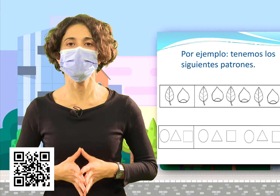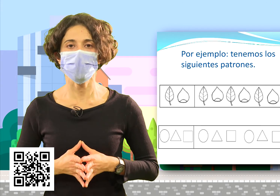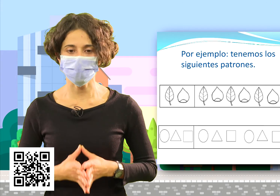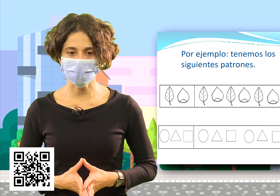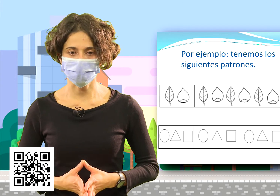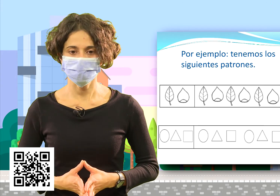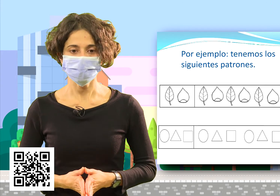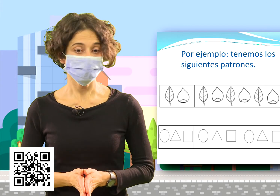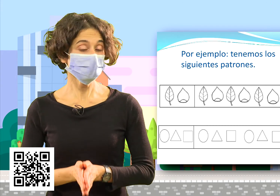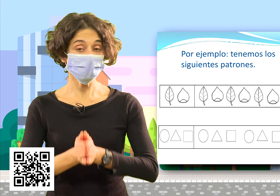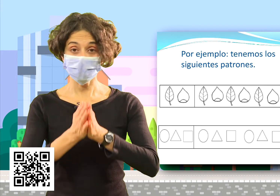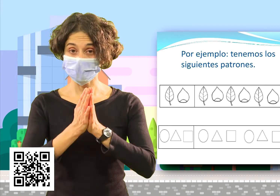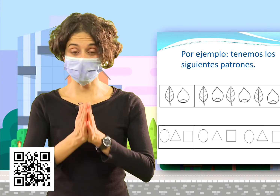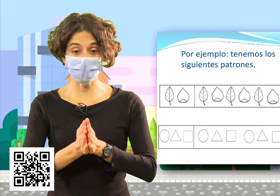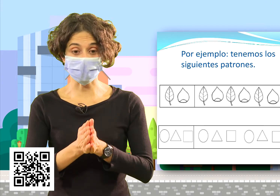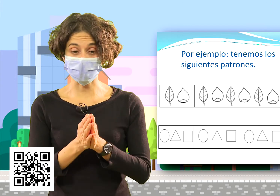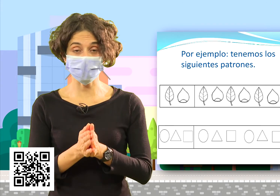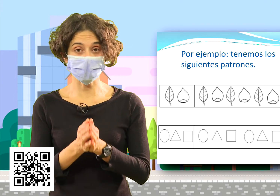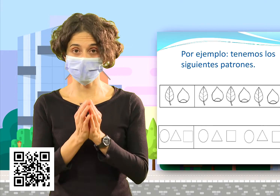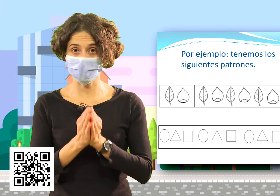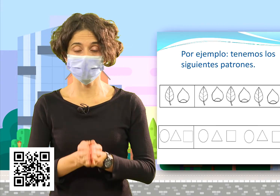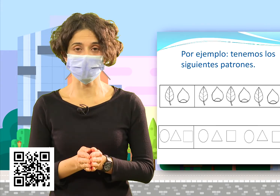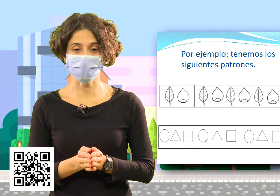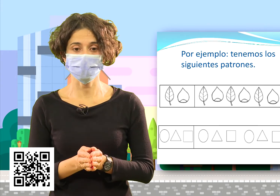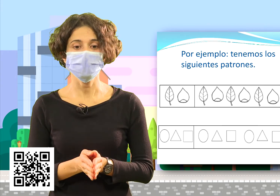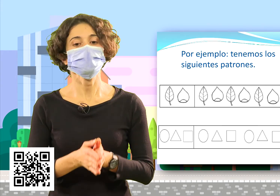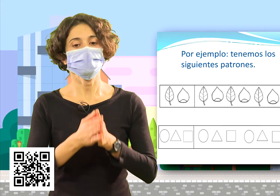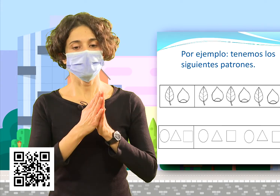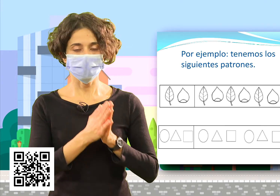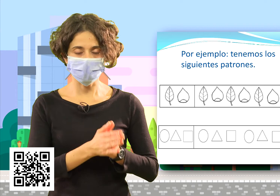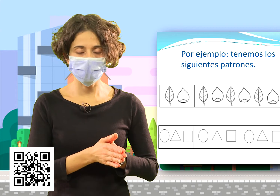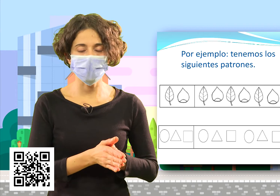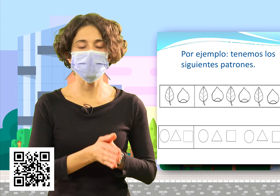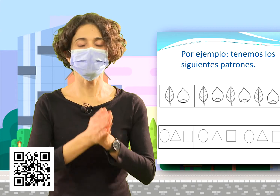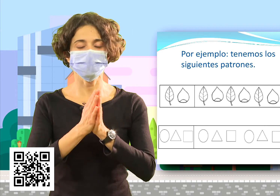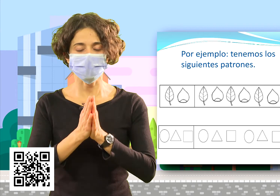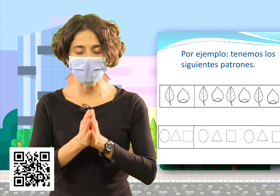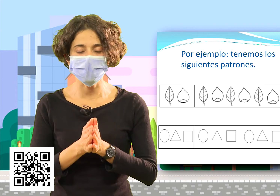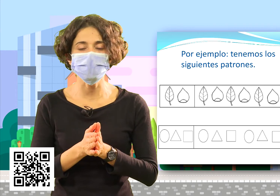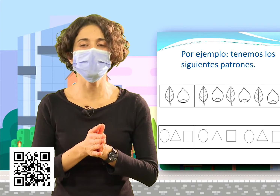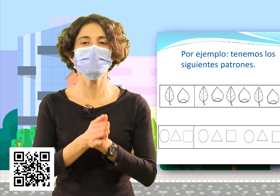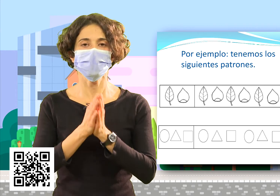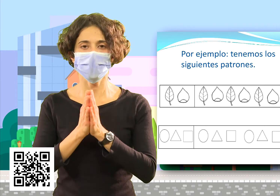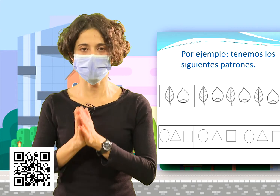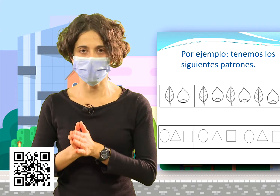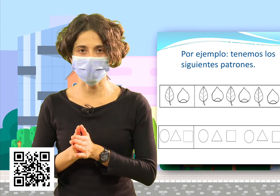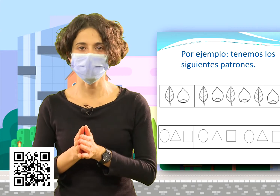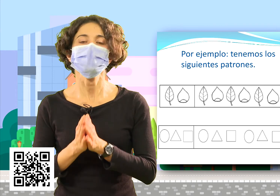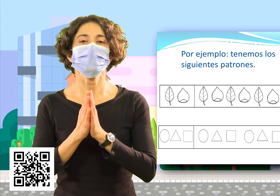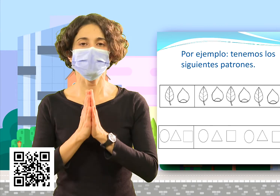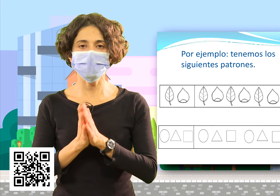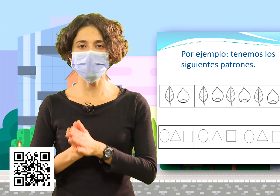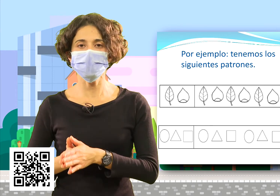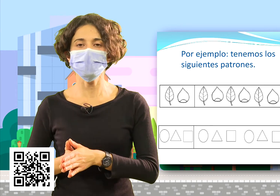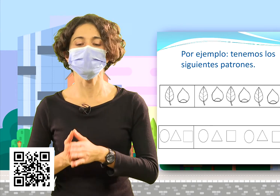y el cuadrado. Sería repetir ese mismo patrón. Círculo, triángulo, cuadrado.